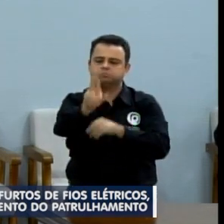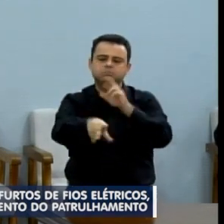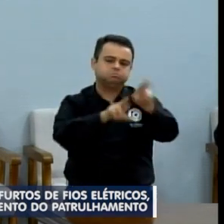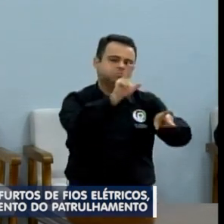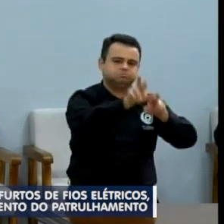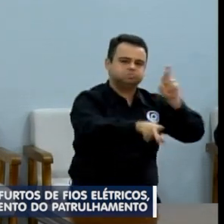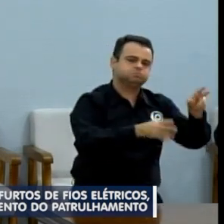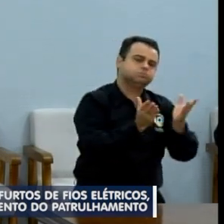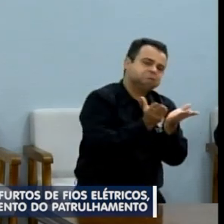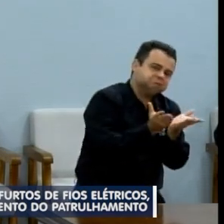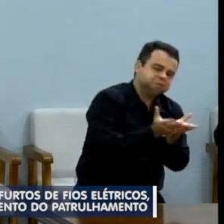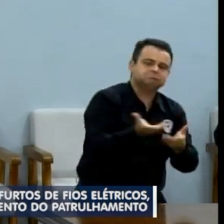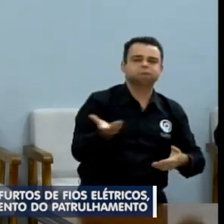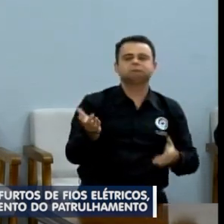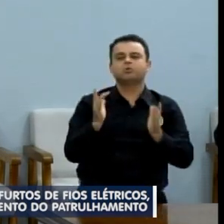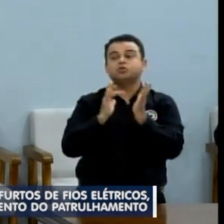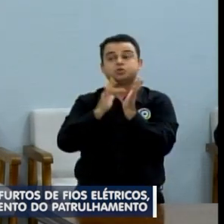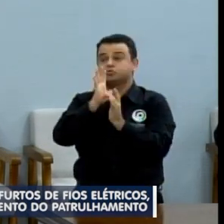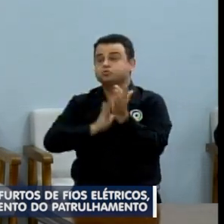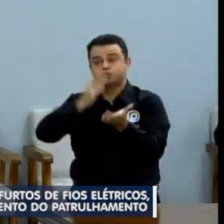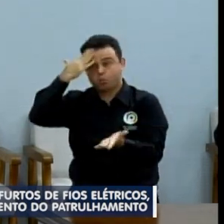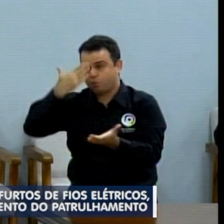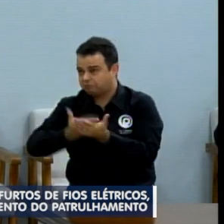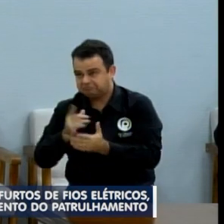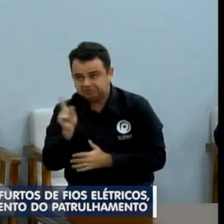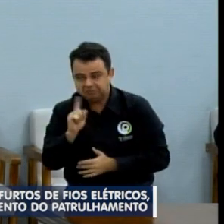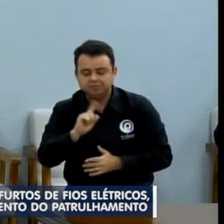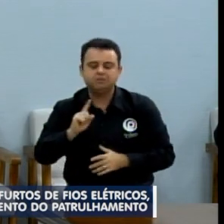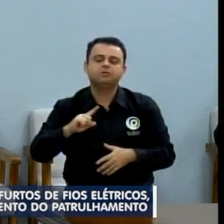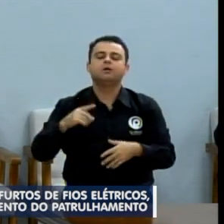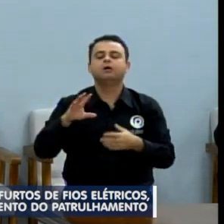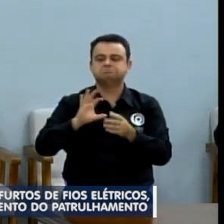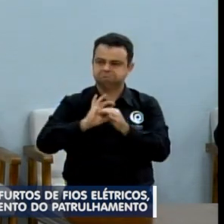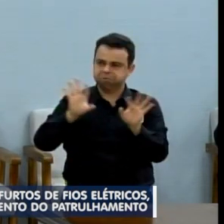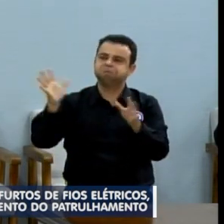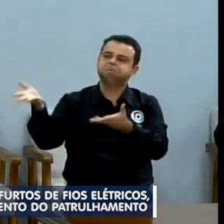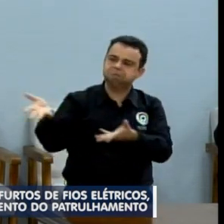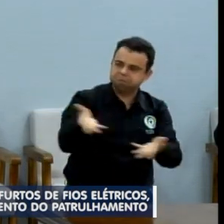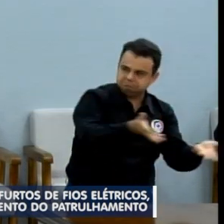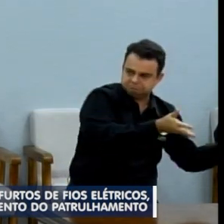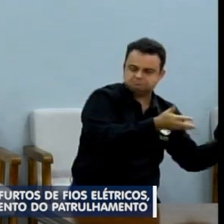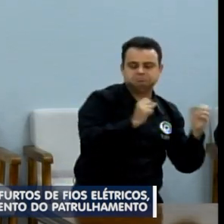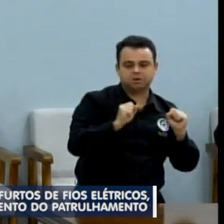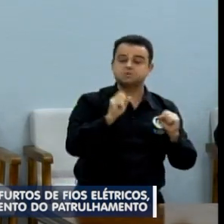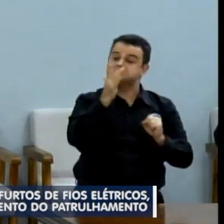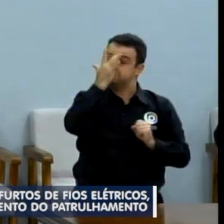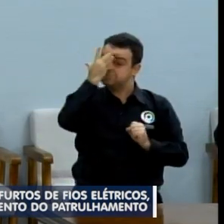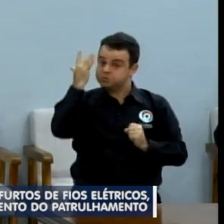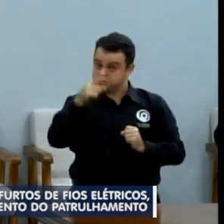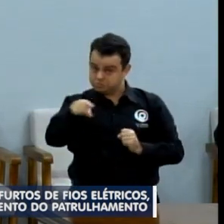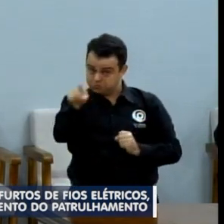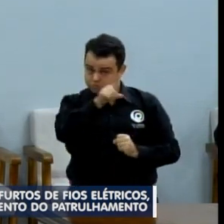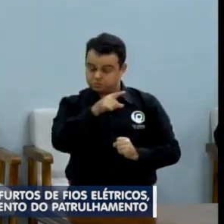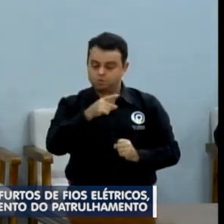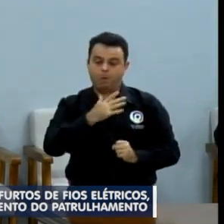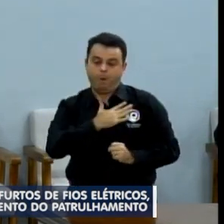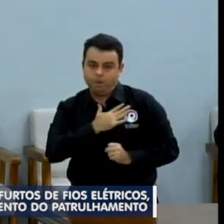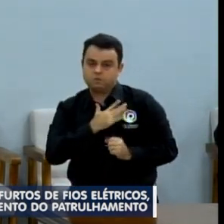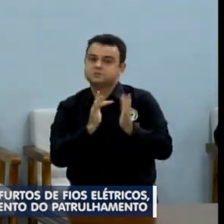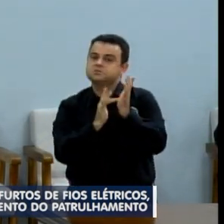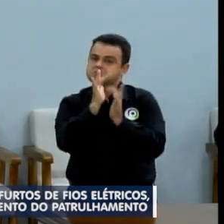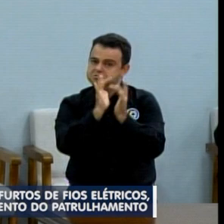reconhece que o nome de Jesus, você que reconhece Jesus como seu Salvador,